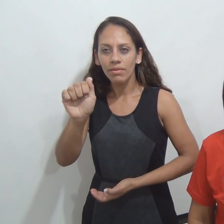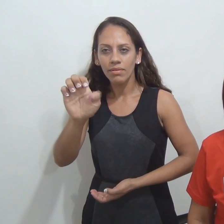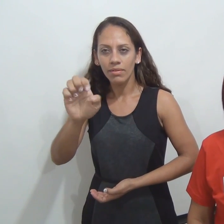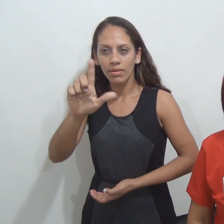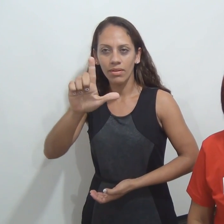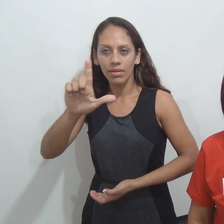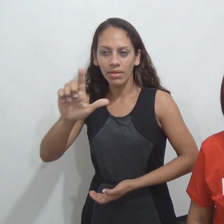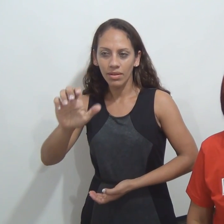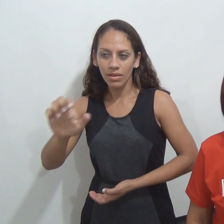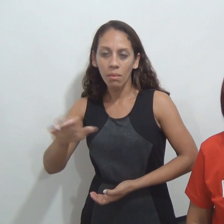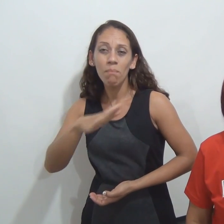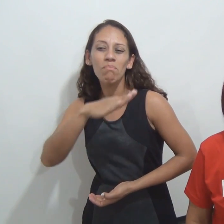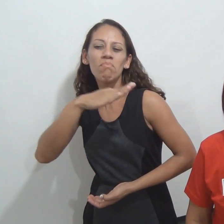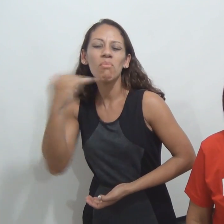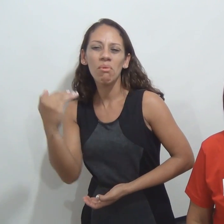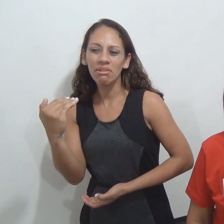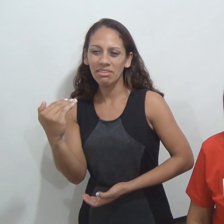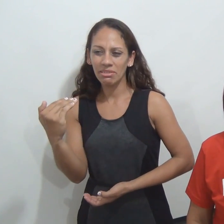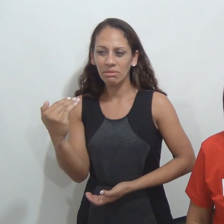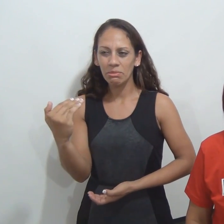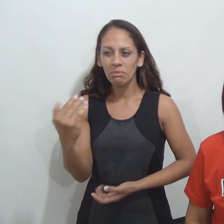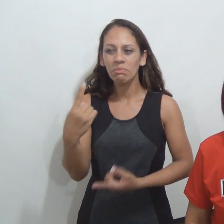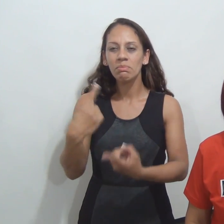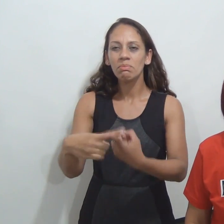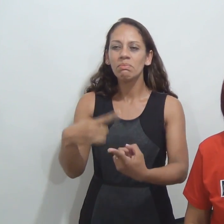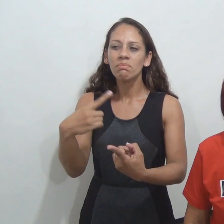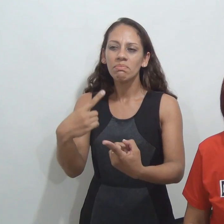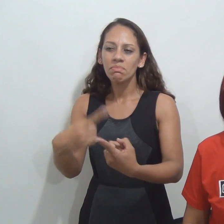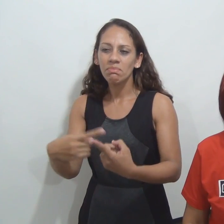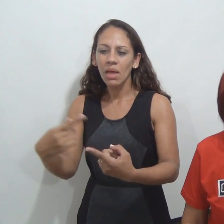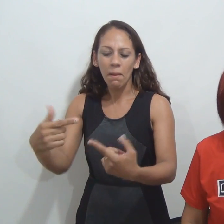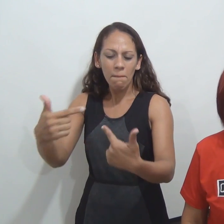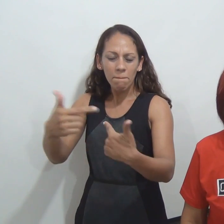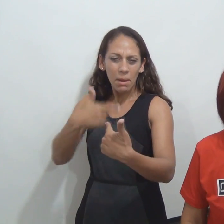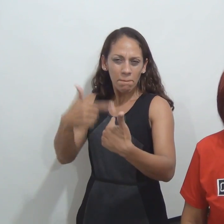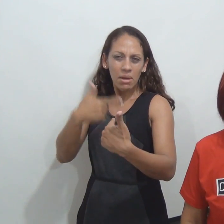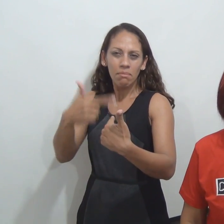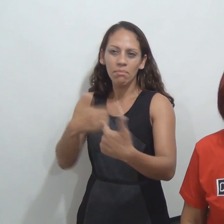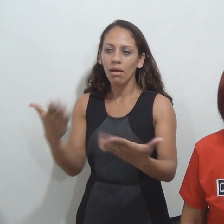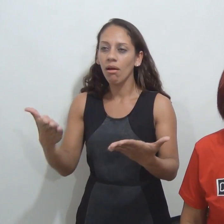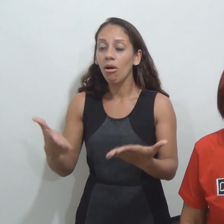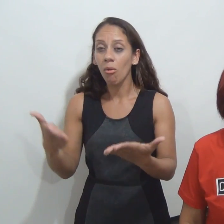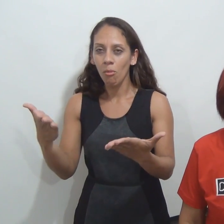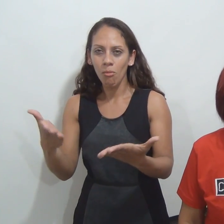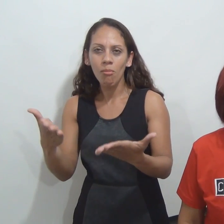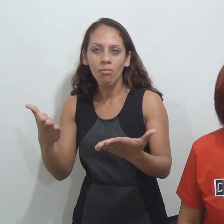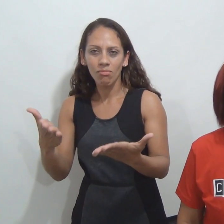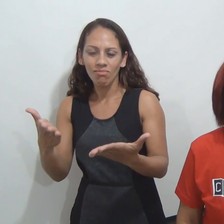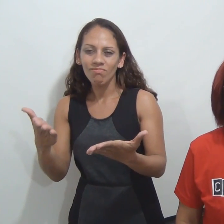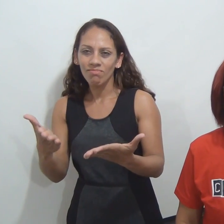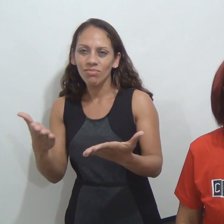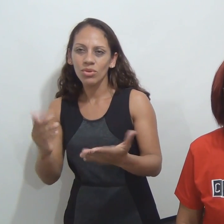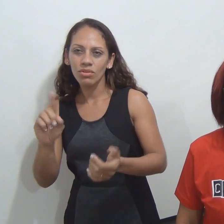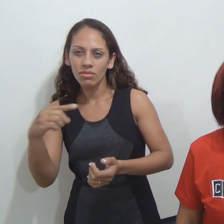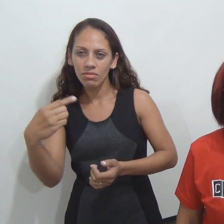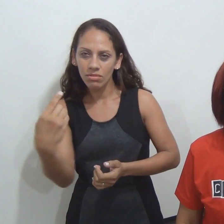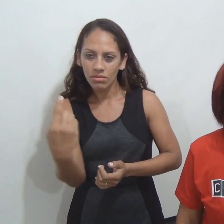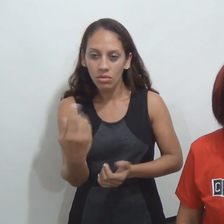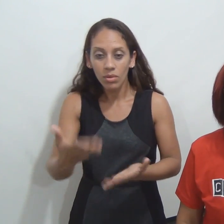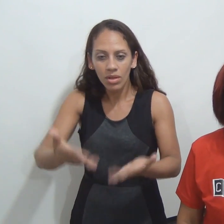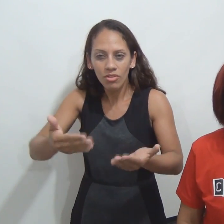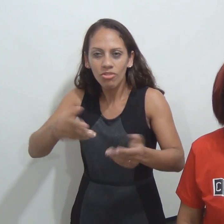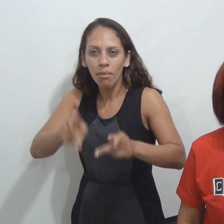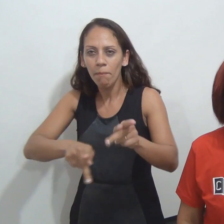na chacina da Baixada. Música Hoje, nós estamos aqui para convocar a população para a